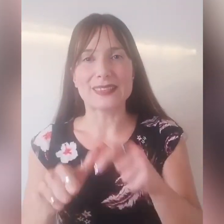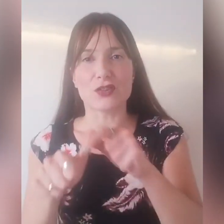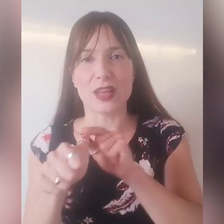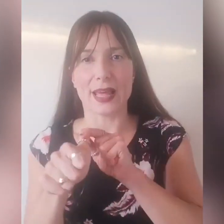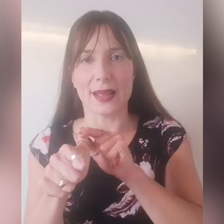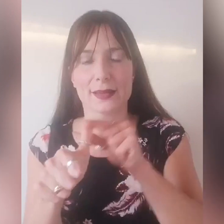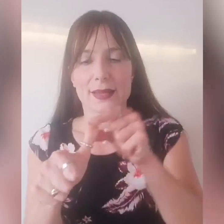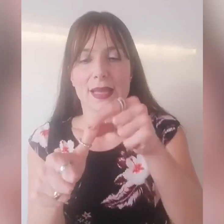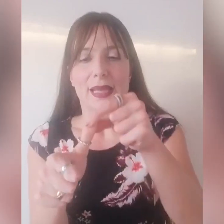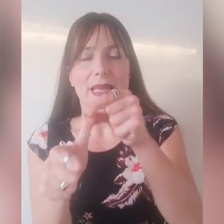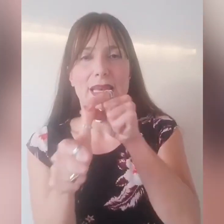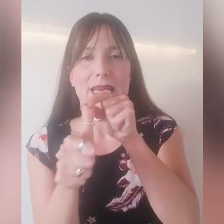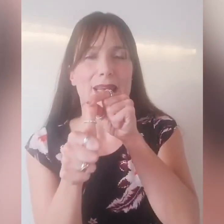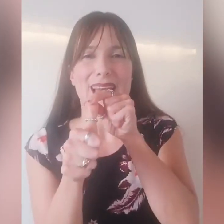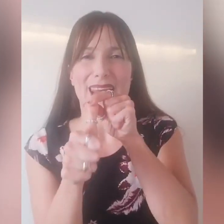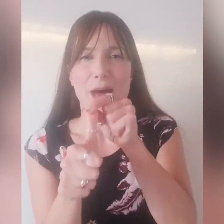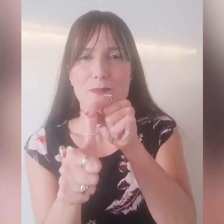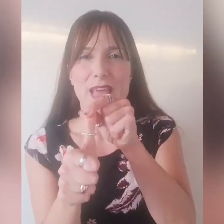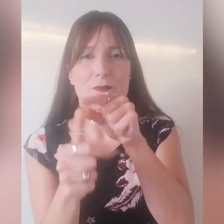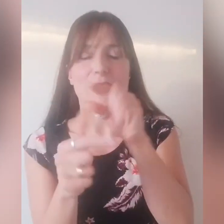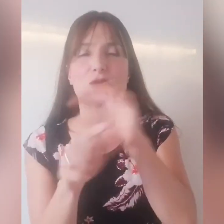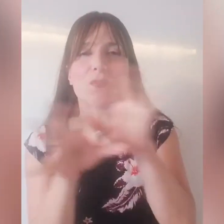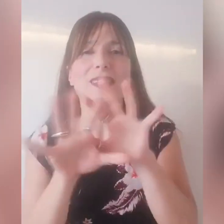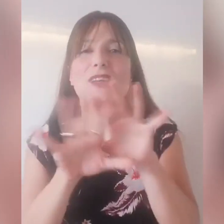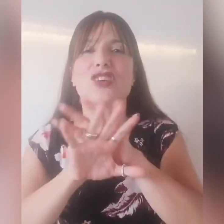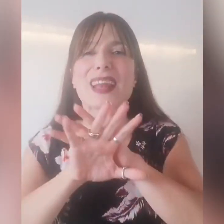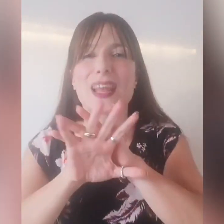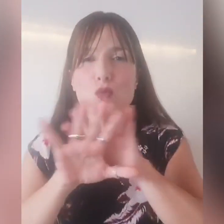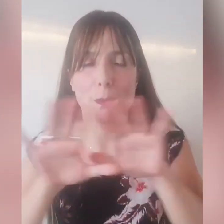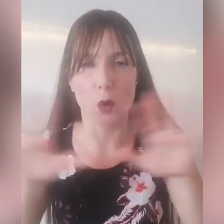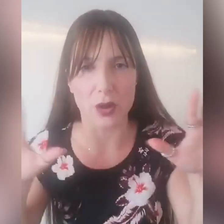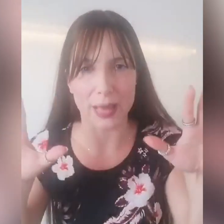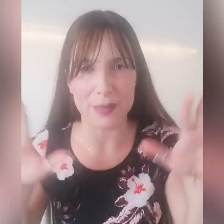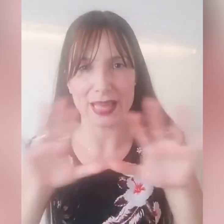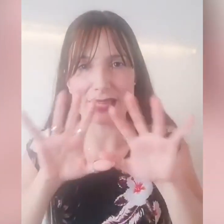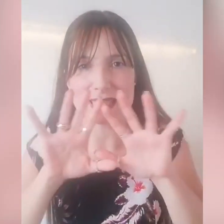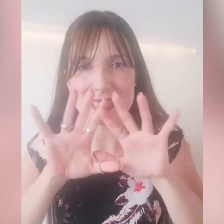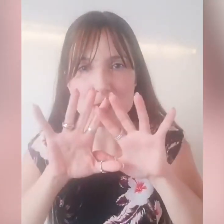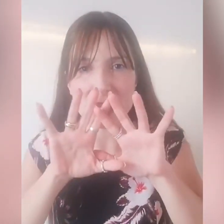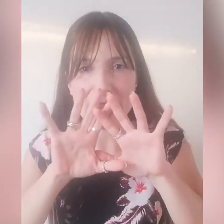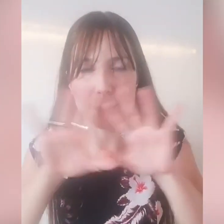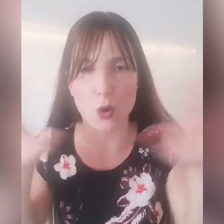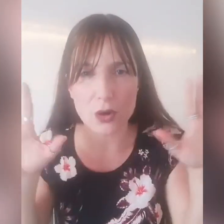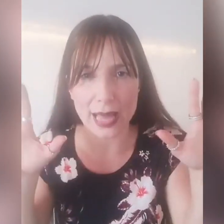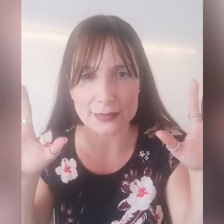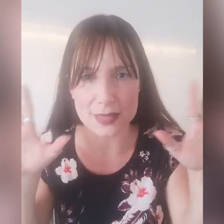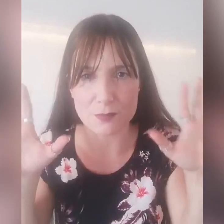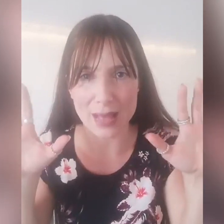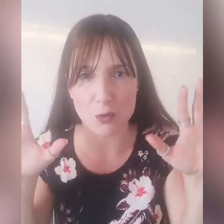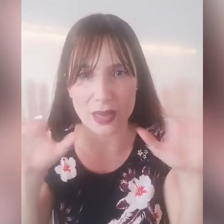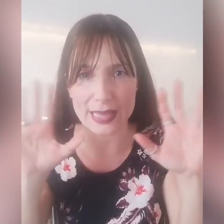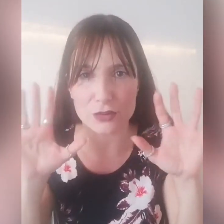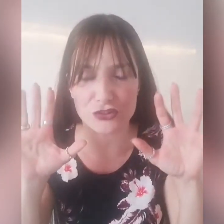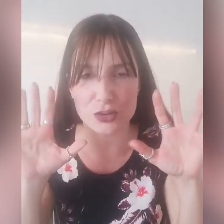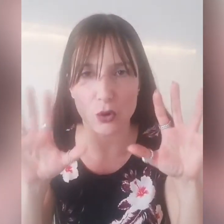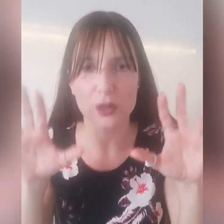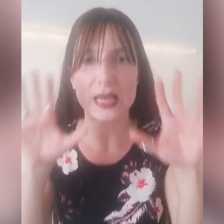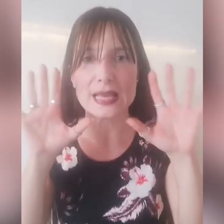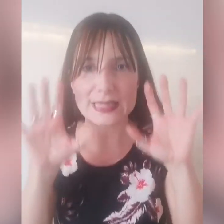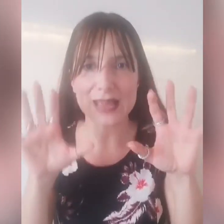tacere la rabbia, fai tacere la tua bocca perché chi sa damionere la bocca, sappiamo anche nel cibo, sa